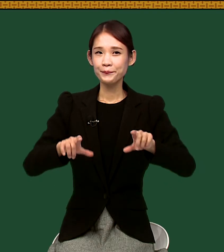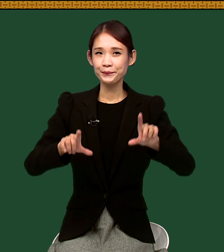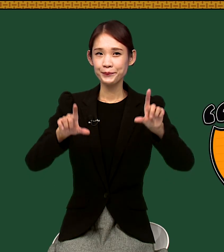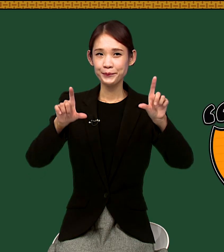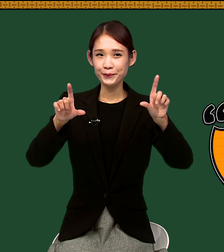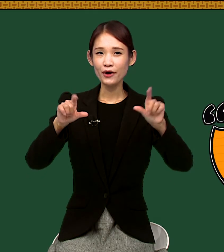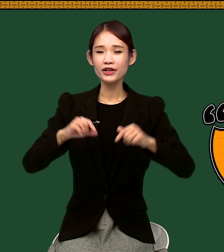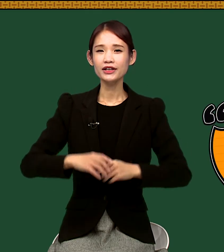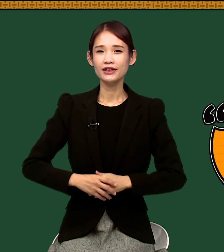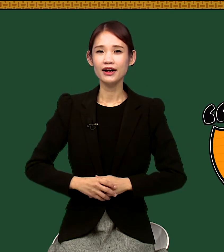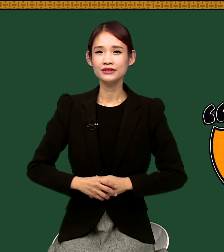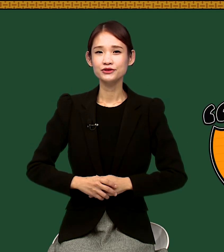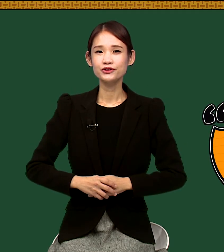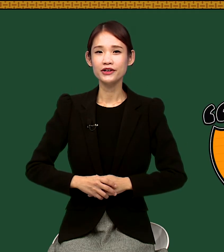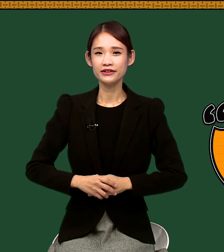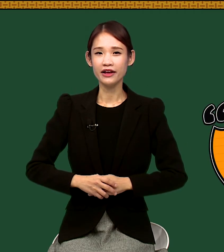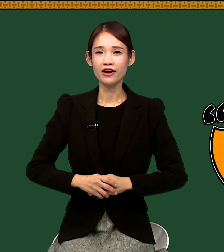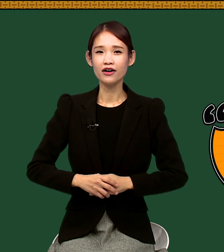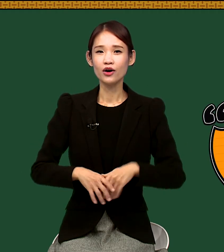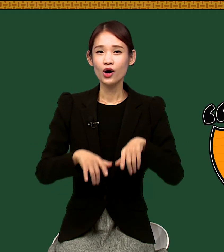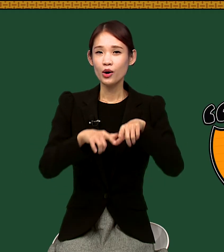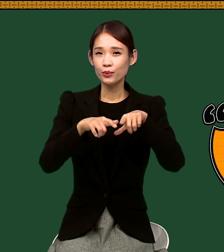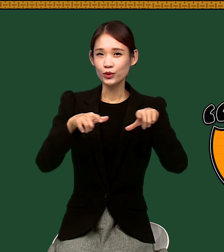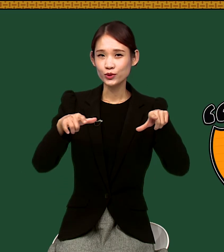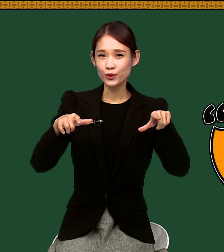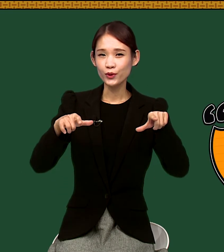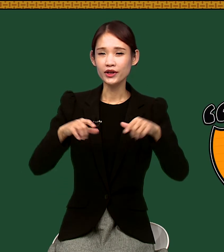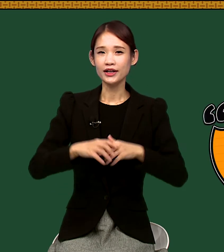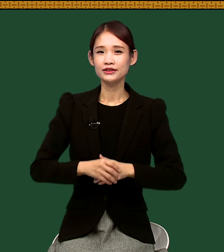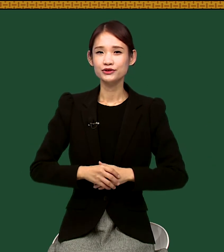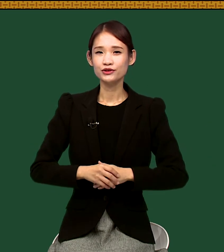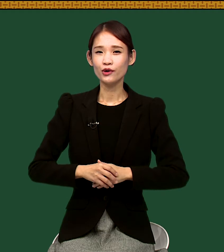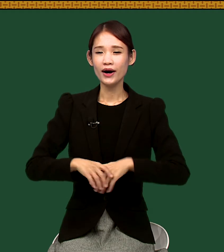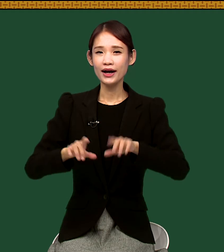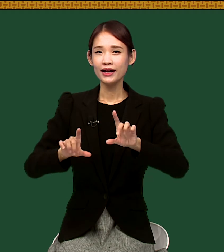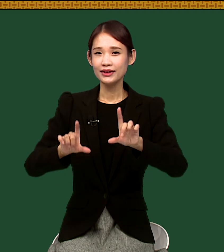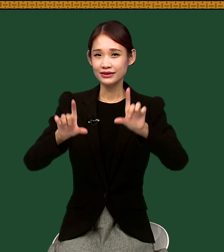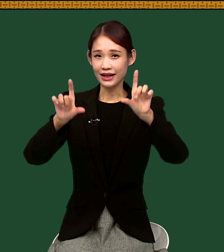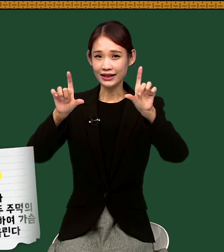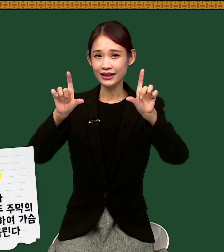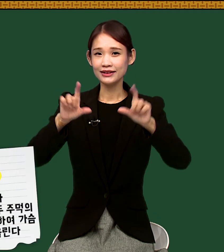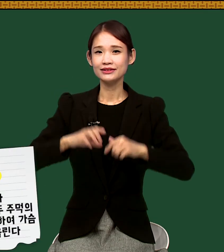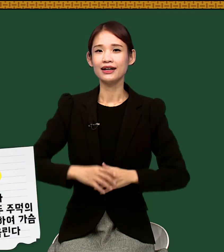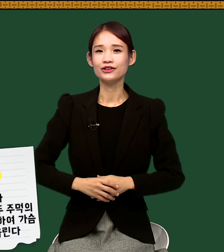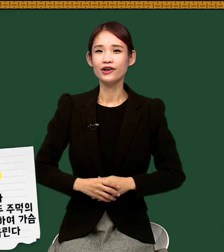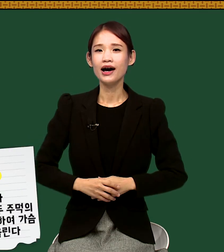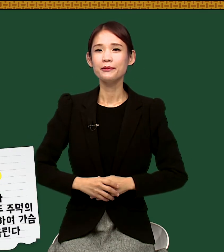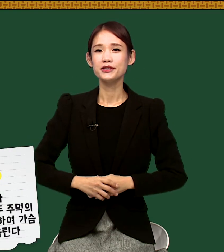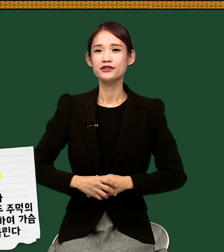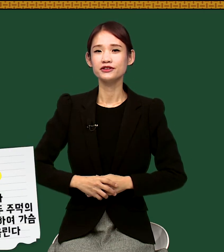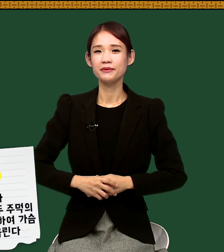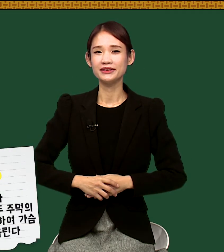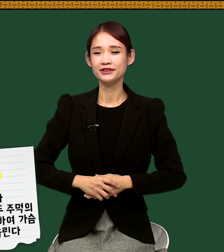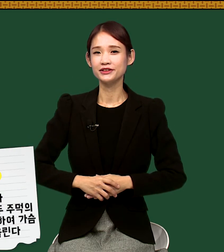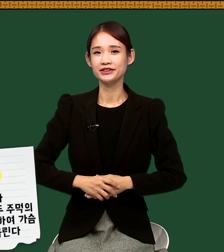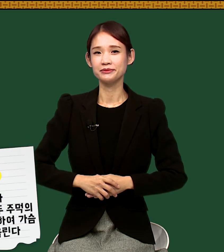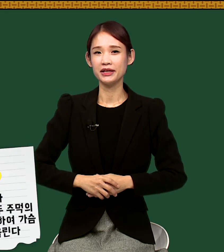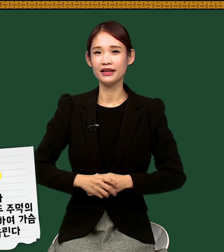평일이라는 수어인데요. 보통이라는 수어와 날이라는 단어가 합쳐져서 만들어졌습니다.